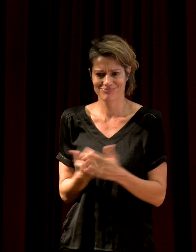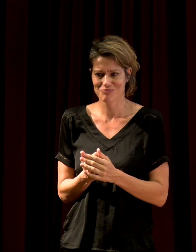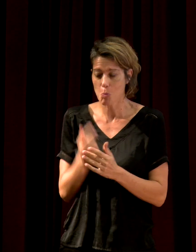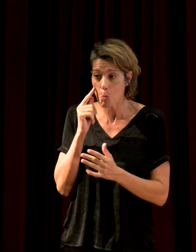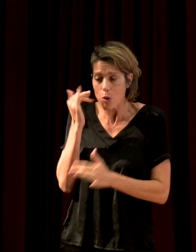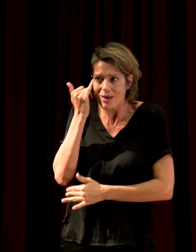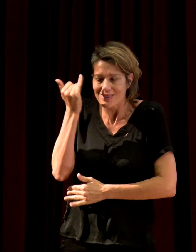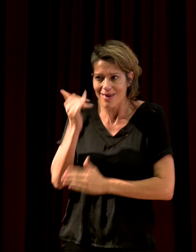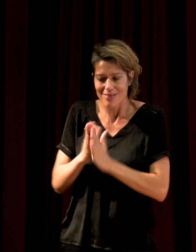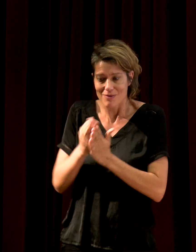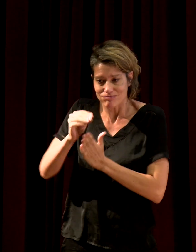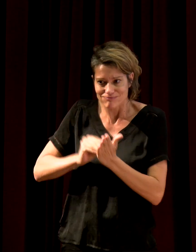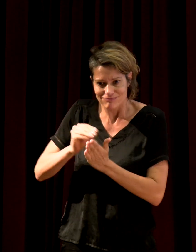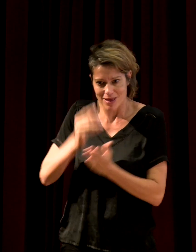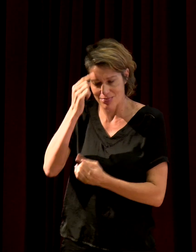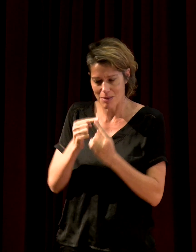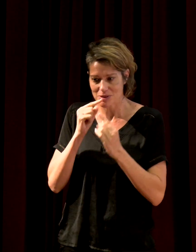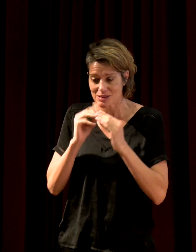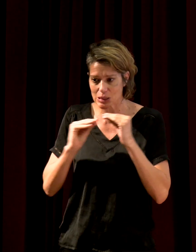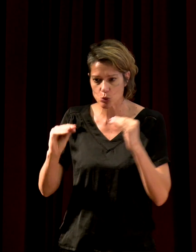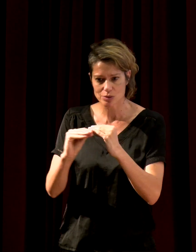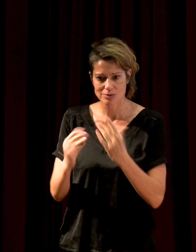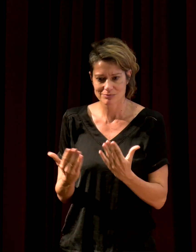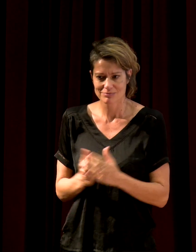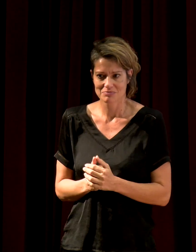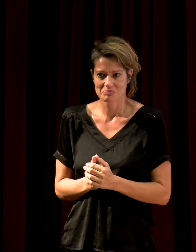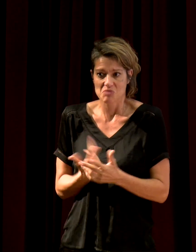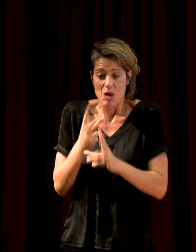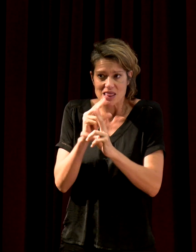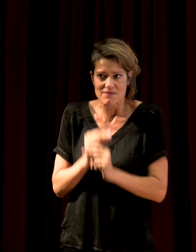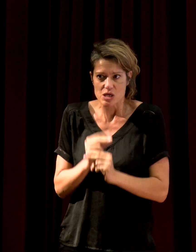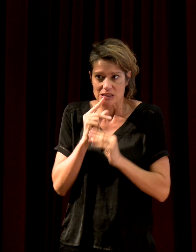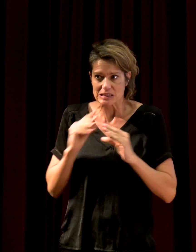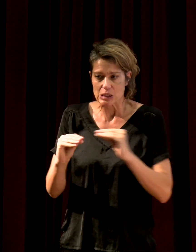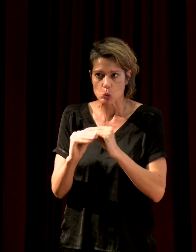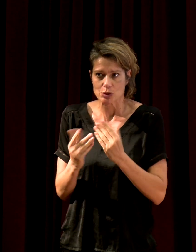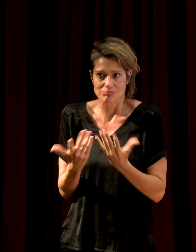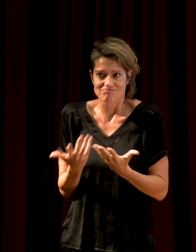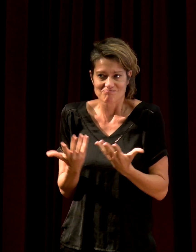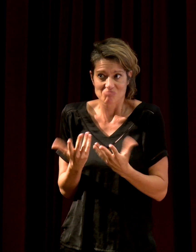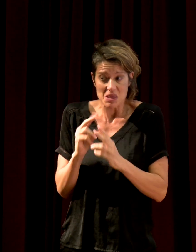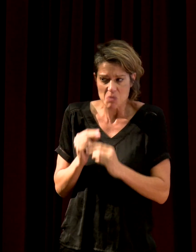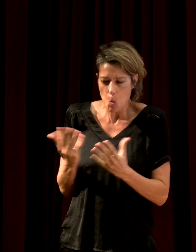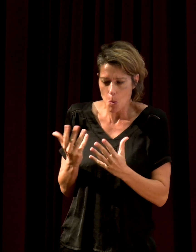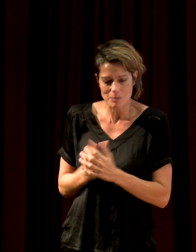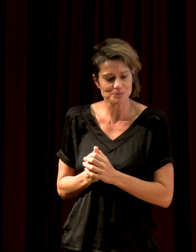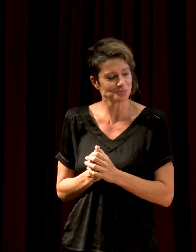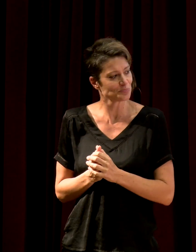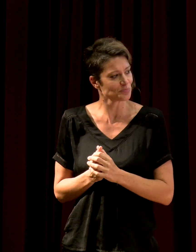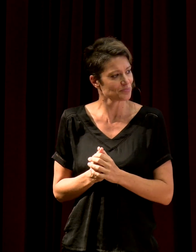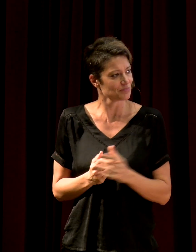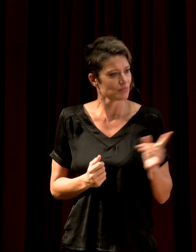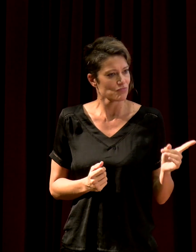Et puis d'abord, qu'est-ce que c'est physiquement que le silence, la définition physique du silence ? Alors,